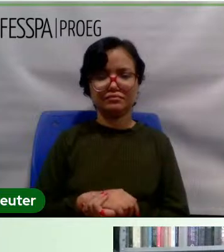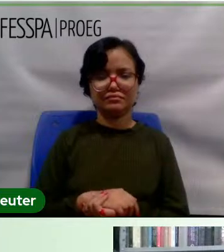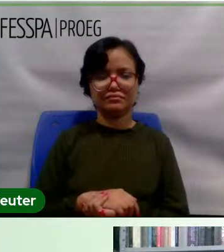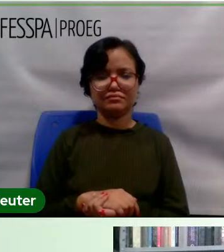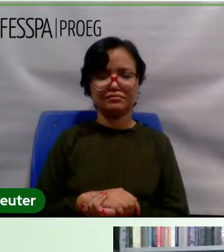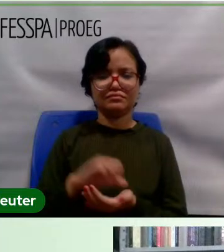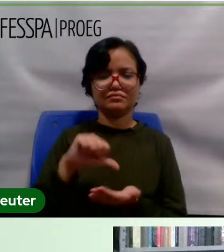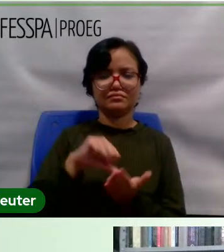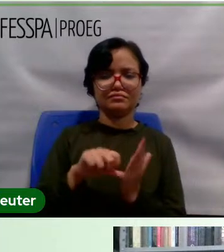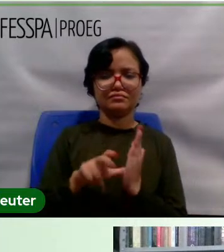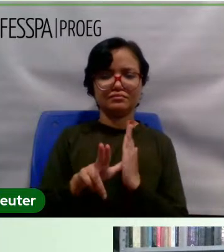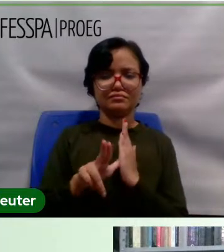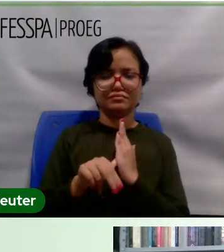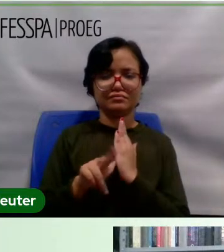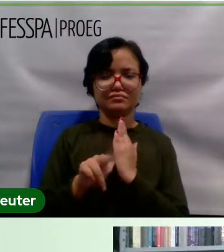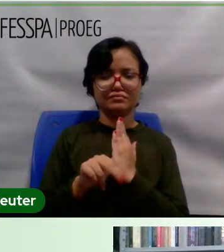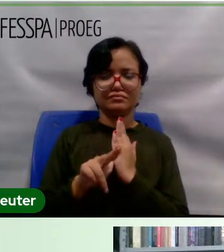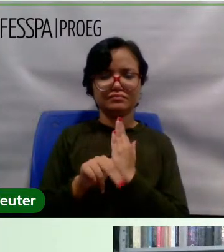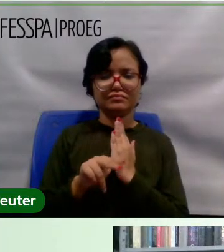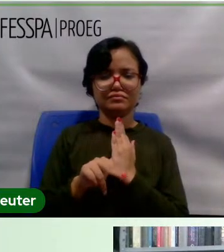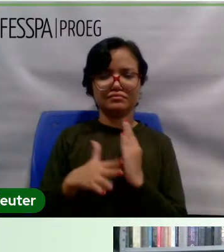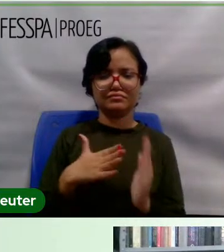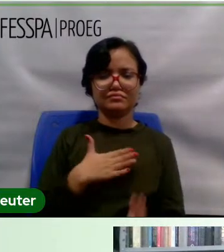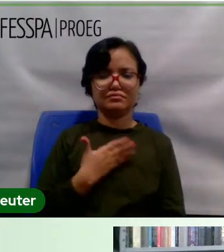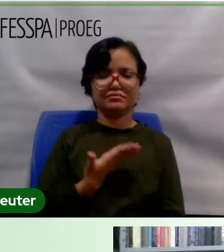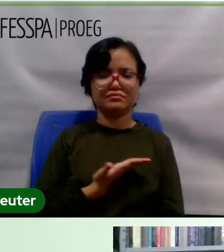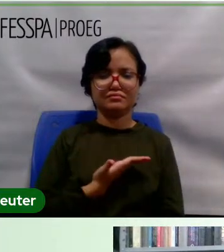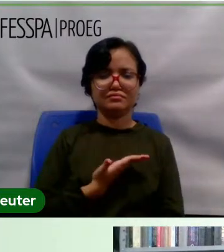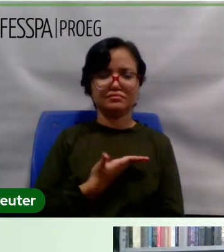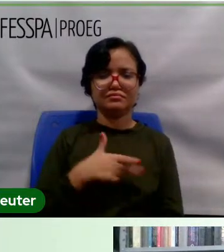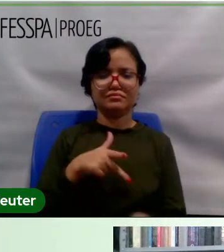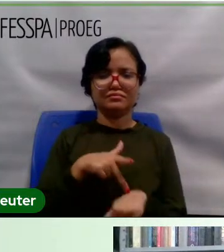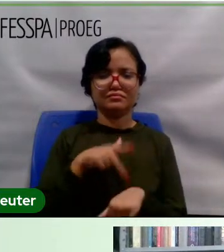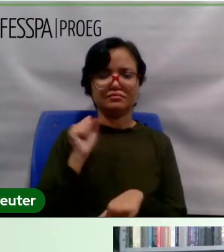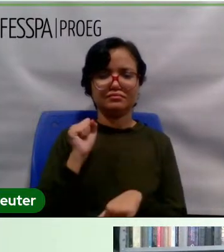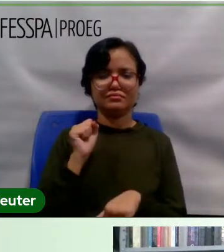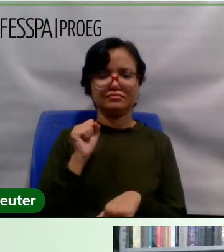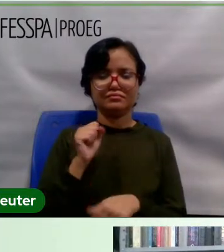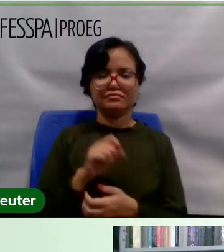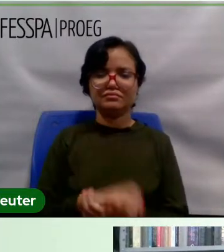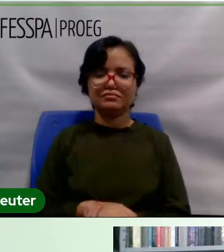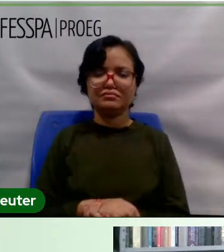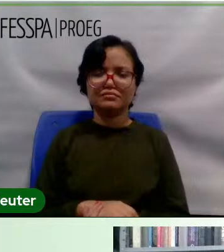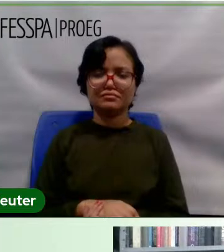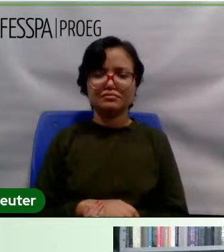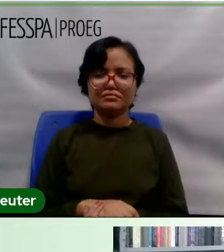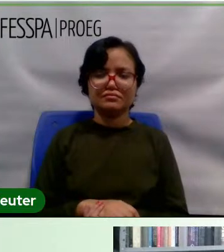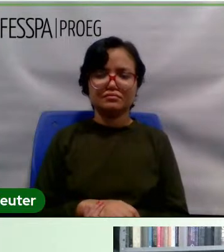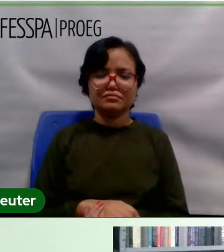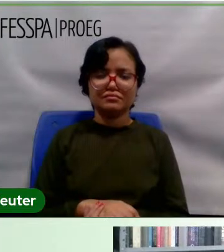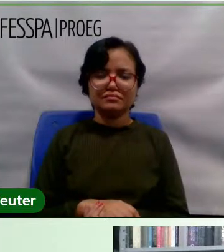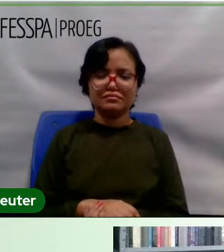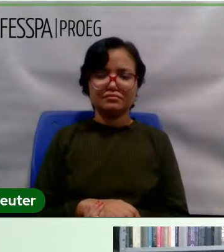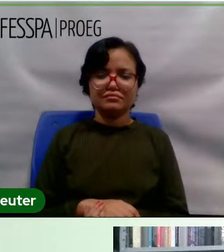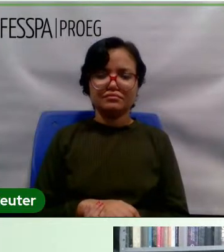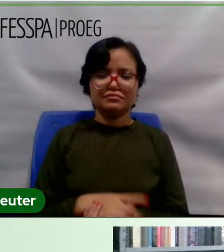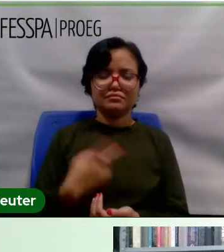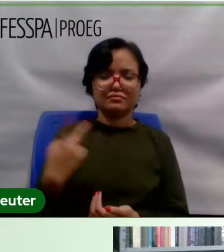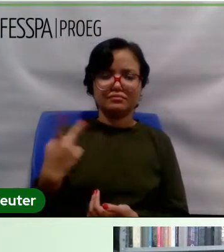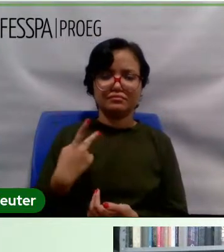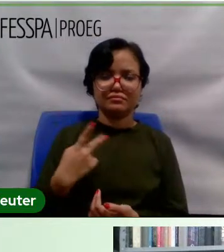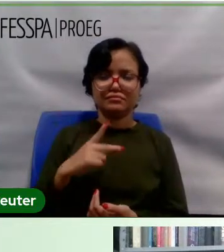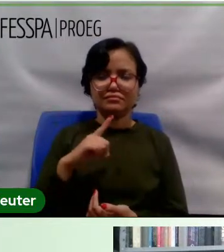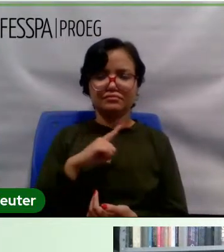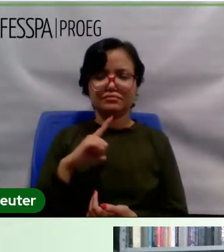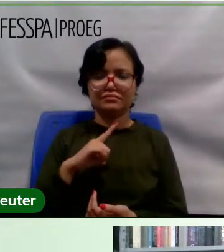UFPA. Ou seja, é a minha colega de pós-graduação, com quem a gente tem tido